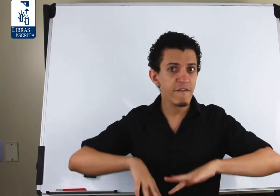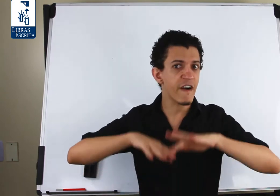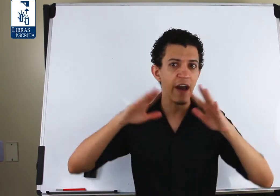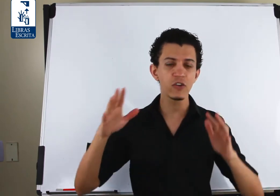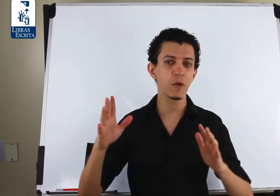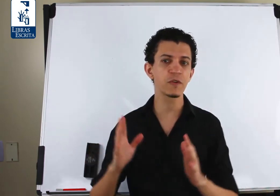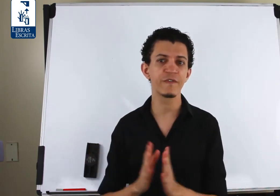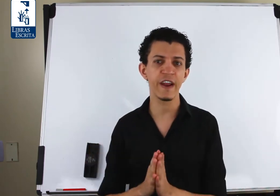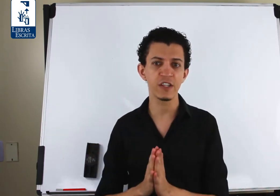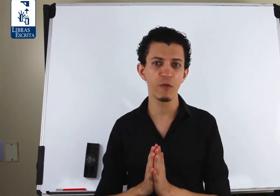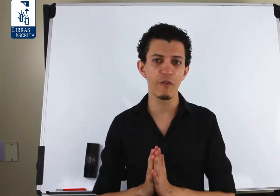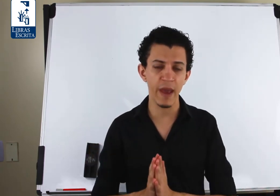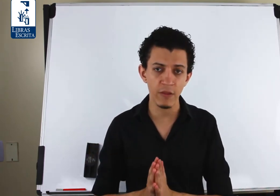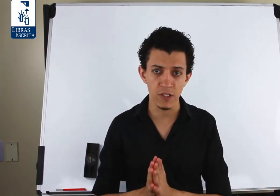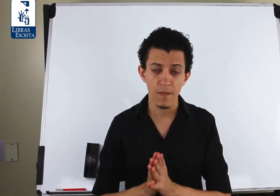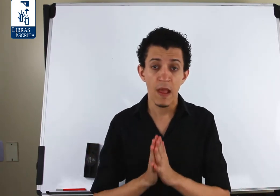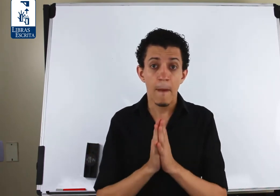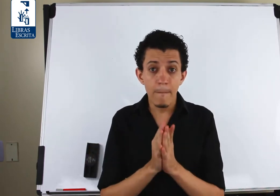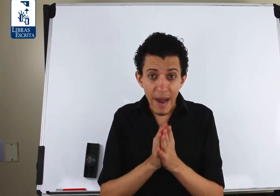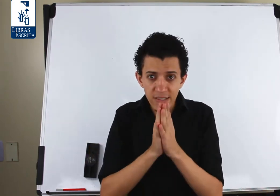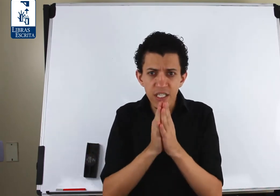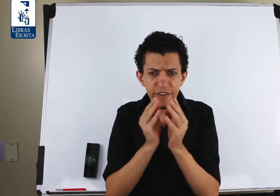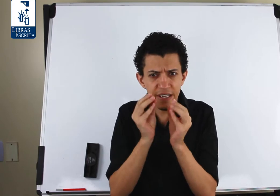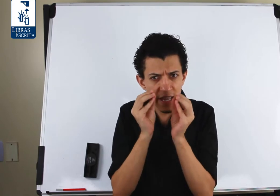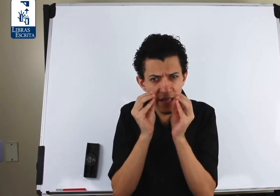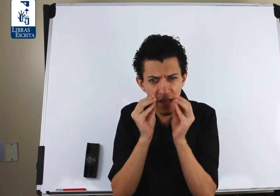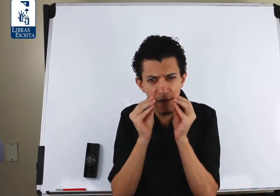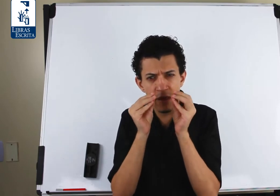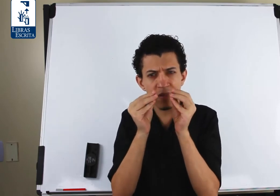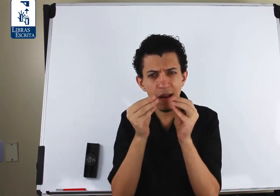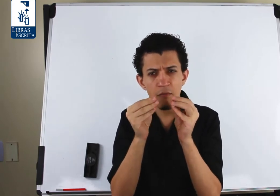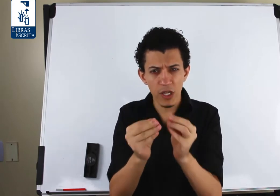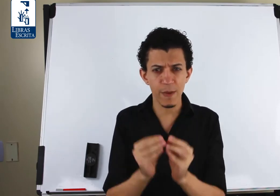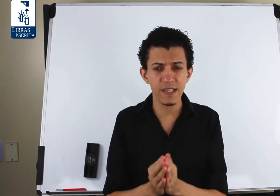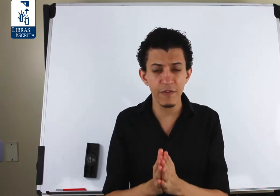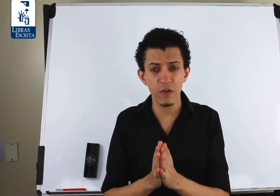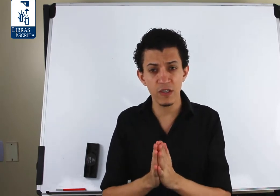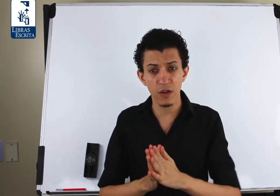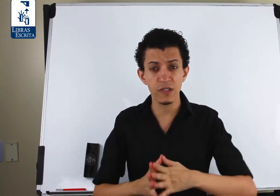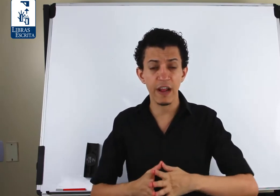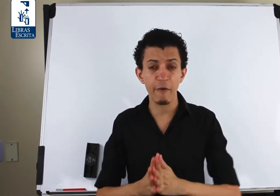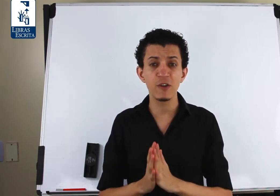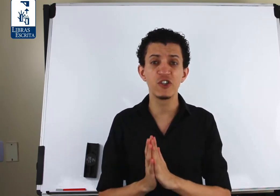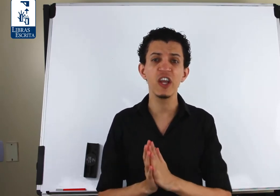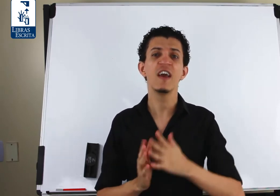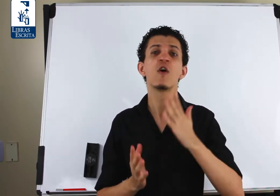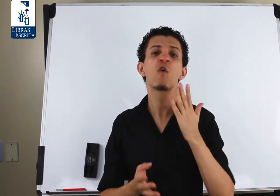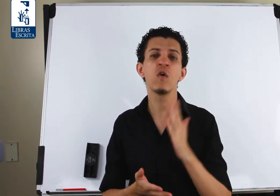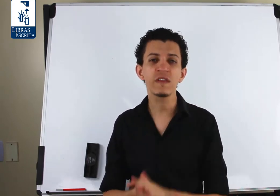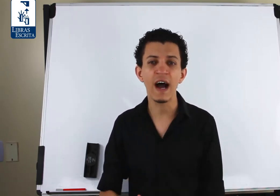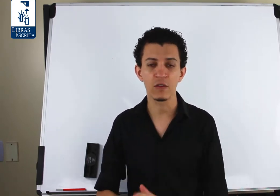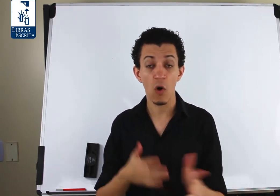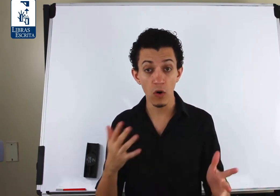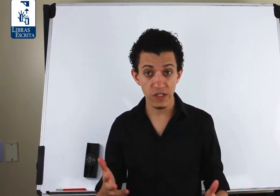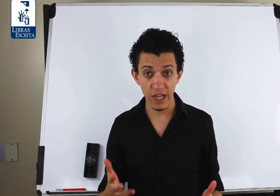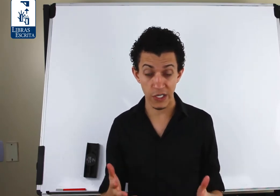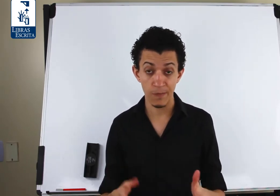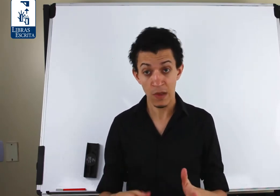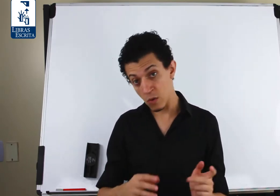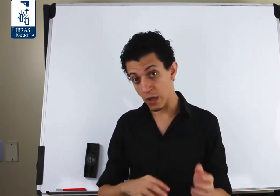vários tipos diferentes de movimentos, mas a gente vai entrar em um detalhe muito específico que são os grafêmo de contato. Ou seja, quando